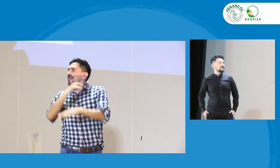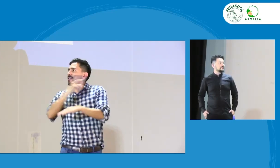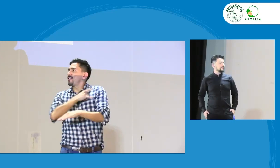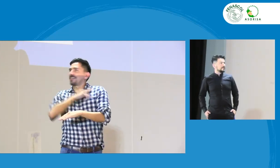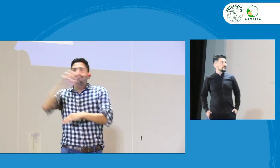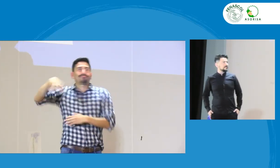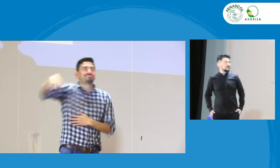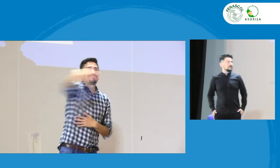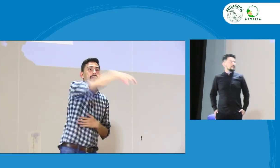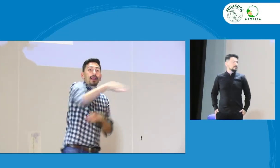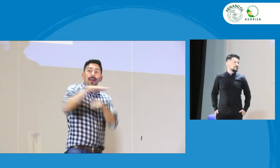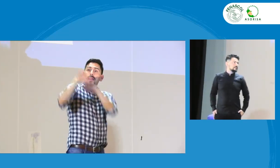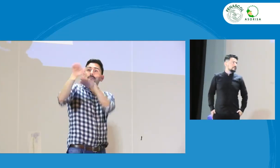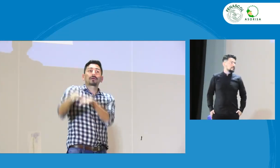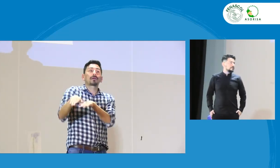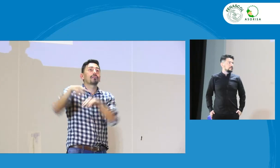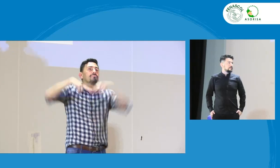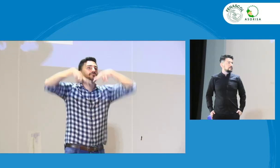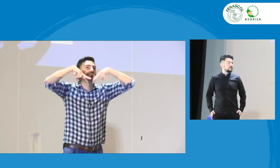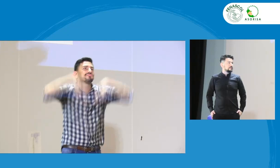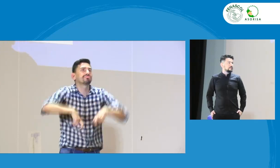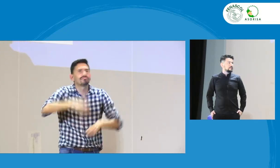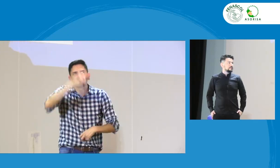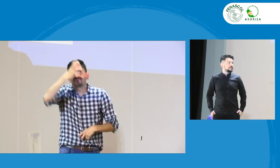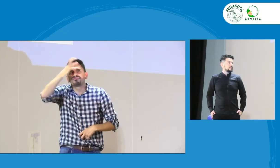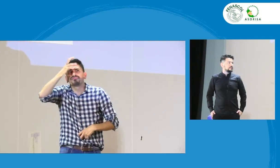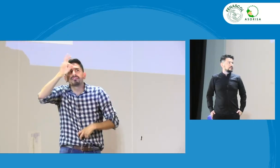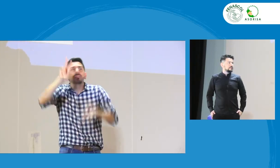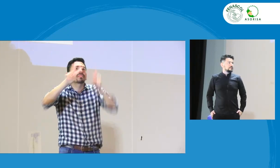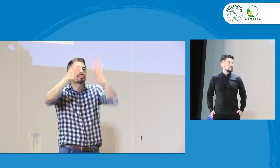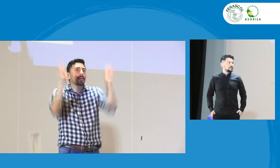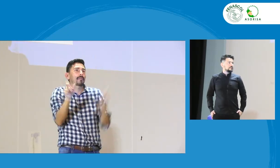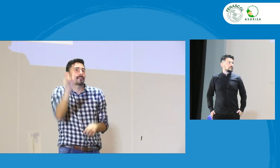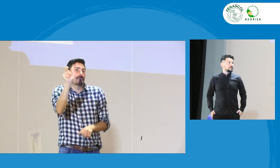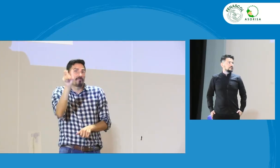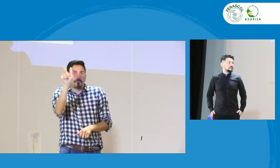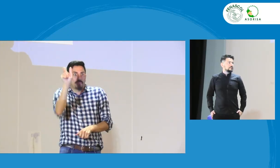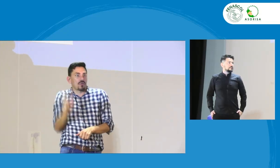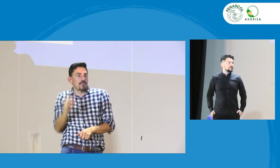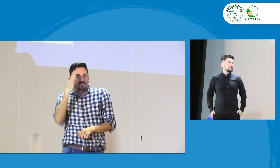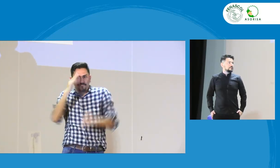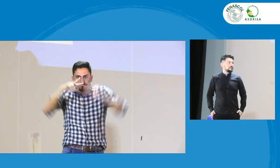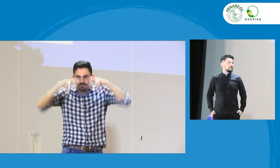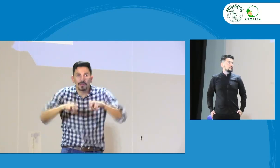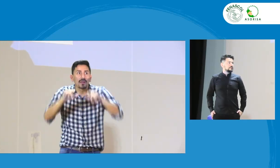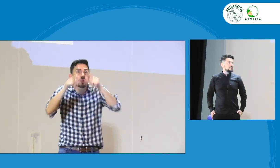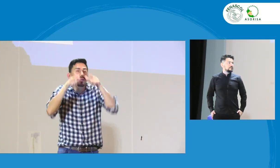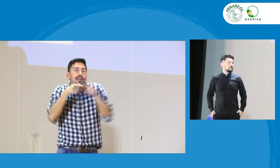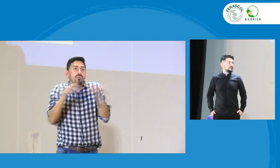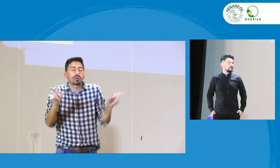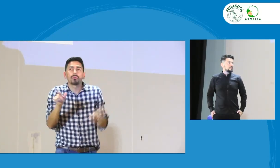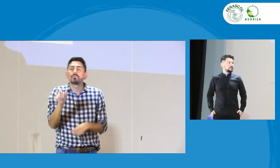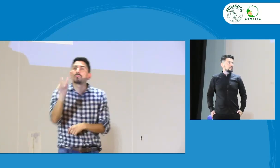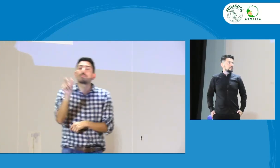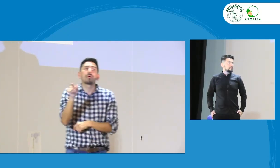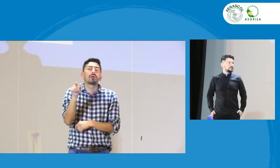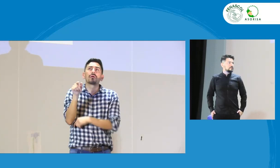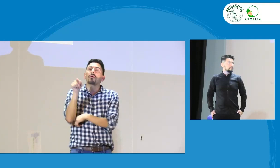universidades y se está haciendo esta investigación, obviamente, porque son los profesionales, son los lingüistas y